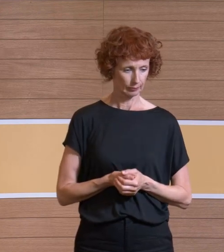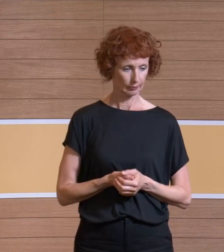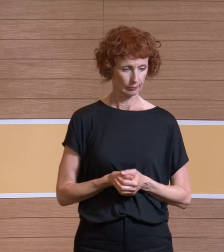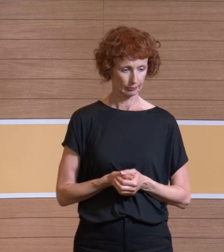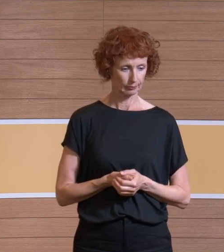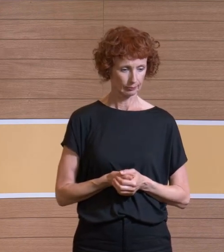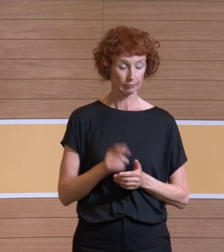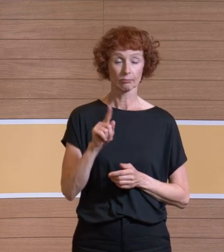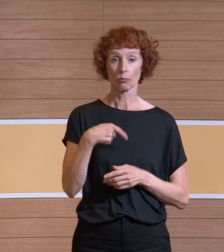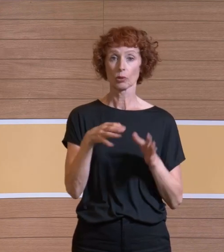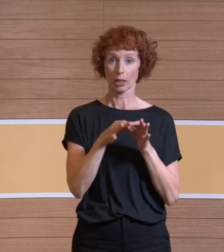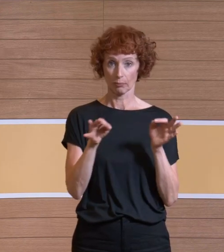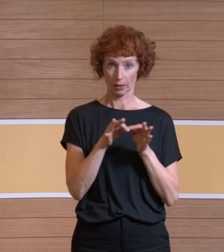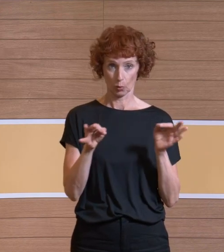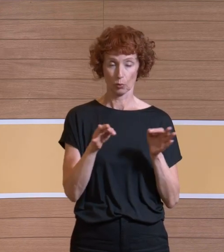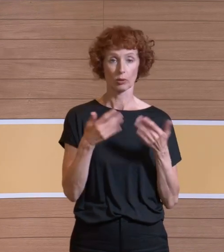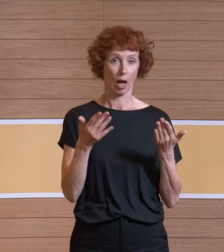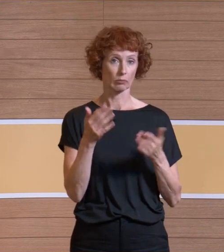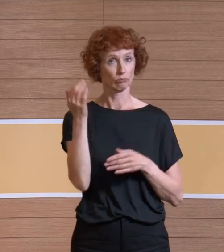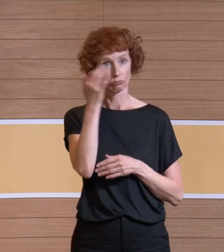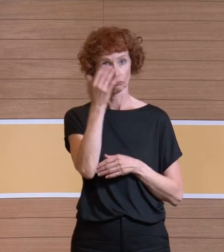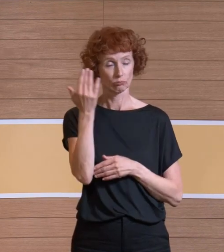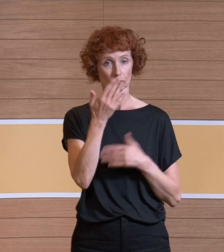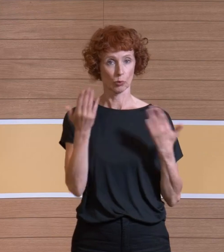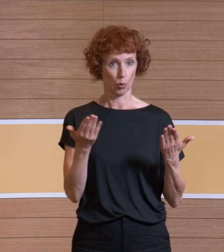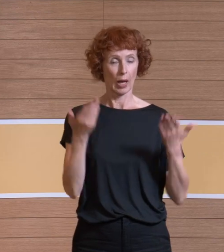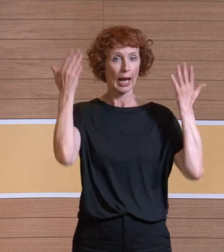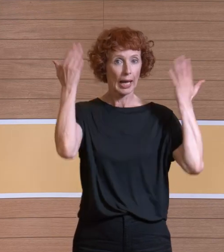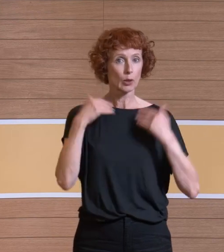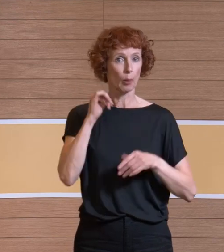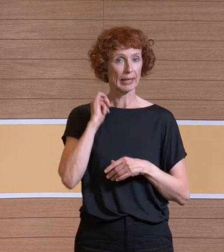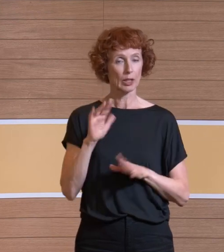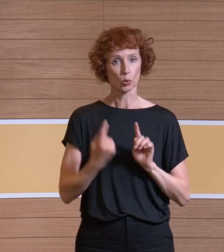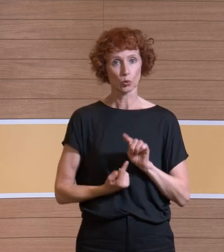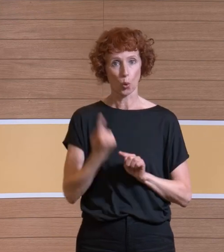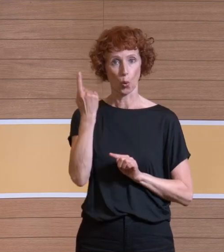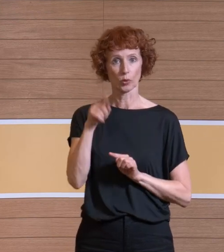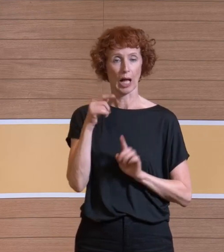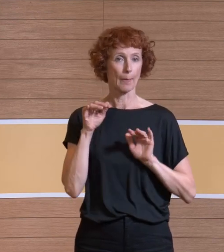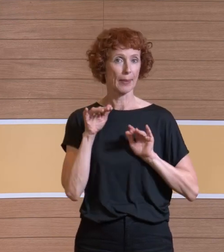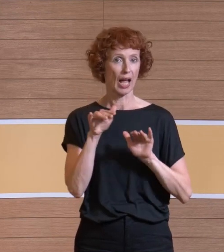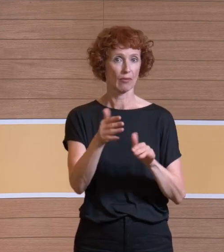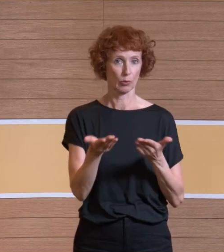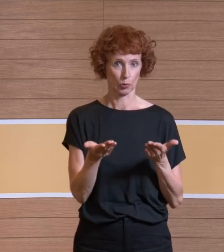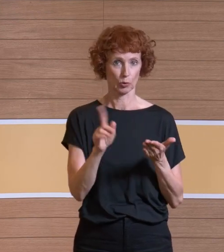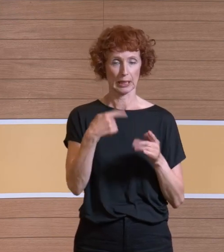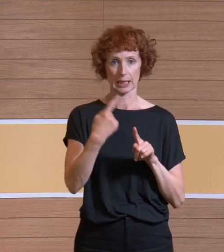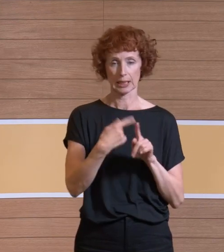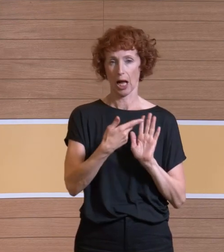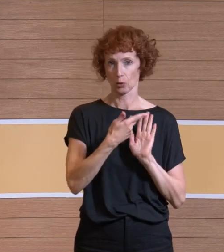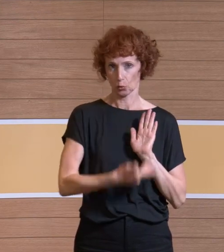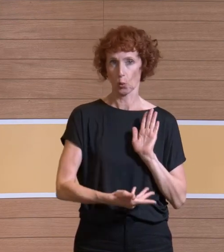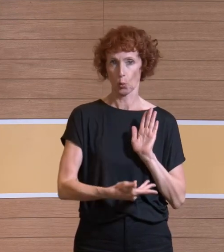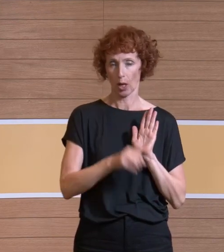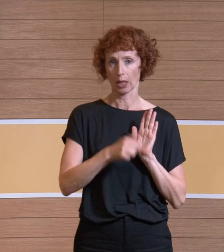Jetzt kann man bei Messungen immer kritisieren, ja, das ist ja, was wir da gemessen haben. Die Hintergrundbelastung war ja zu hoch und hat das beeinflusst. Mit den Zahlen hier kann ich